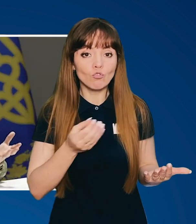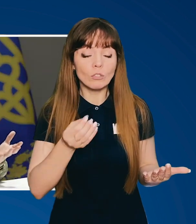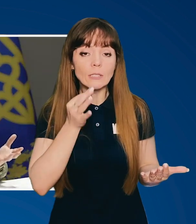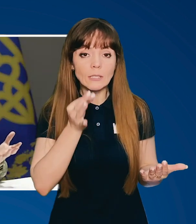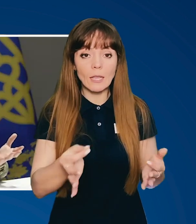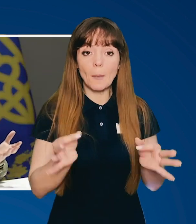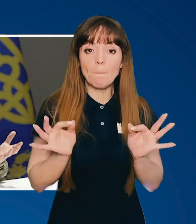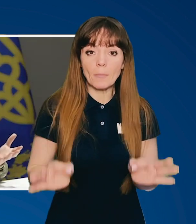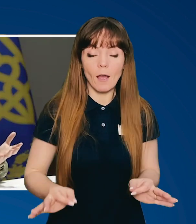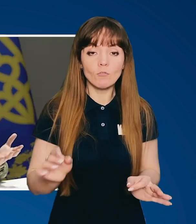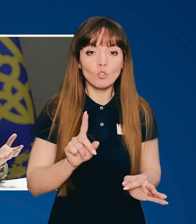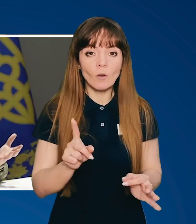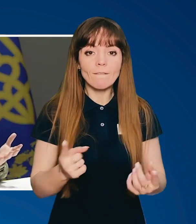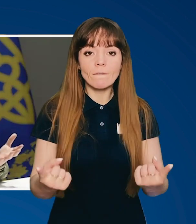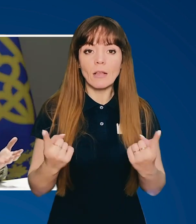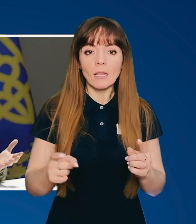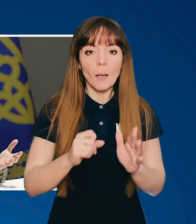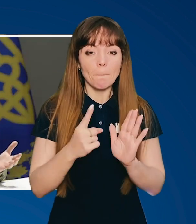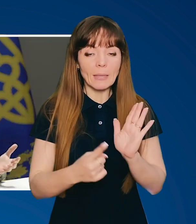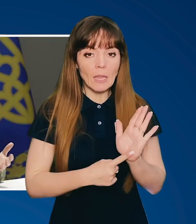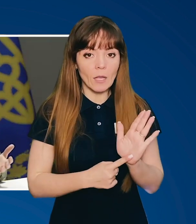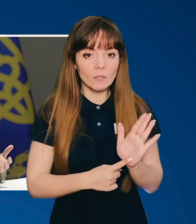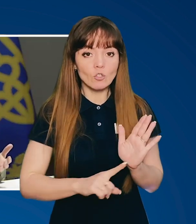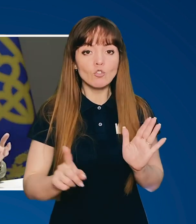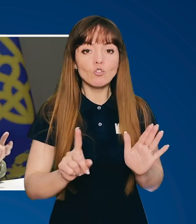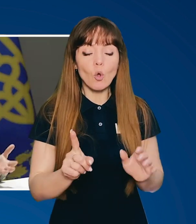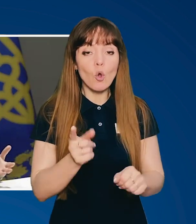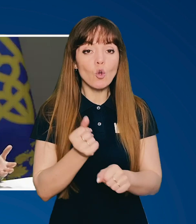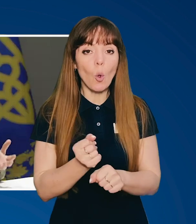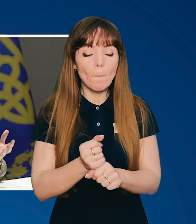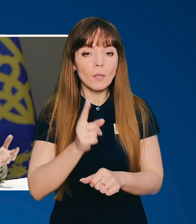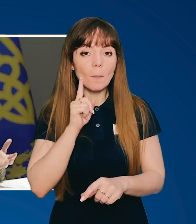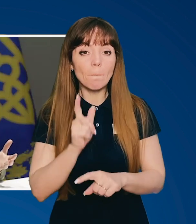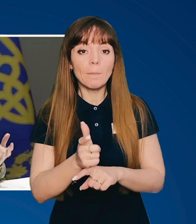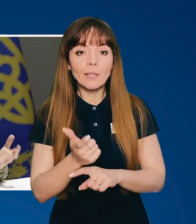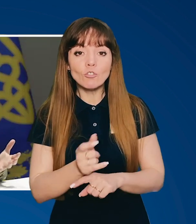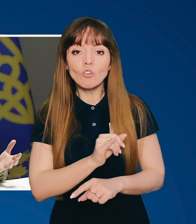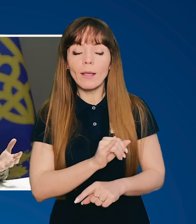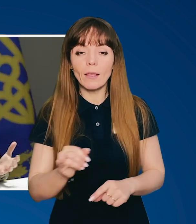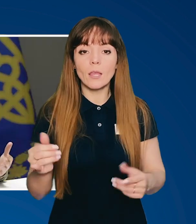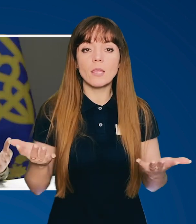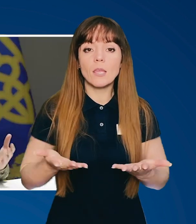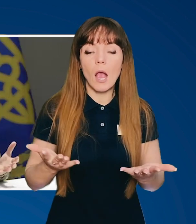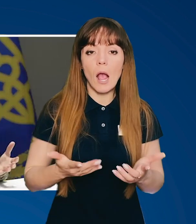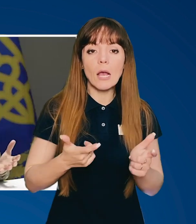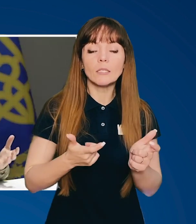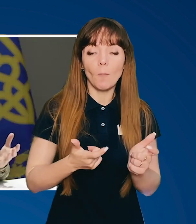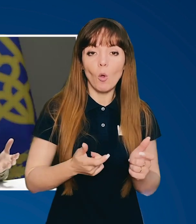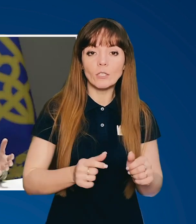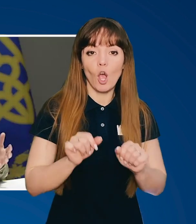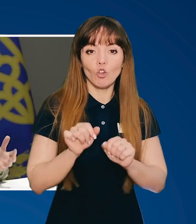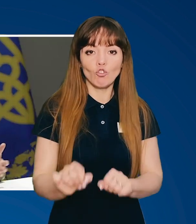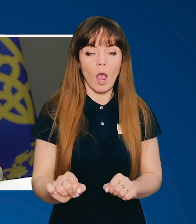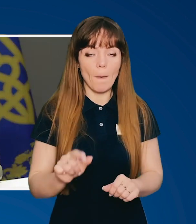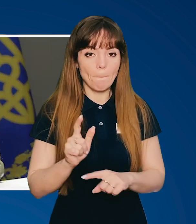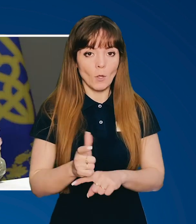сказати правду, що велике питання – що робить більше і яка зброя захищає більше.